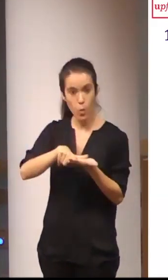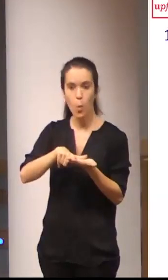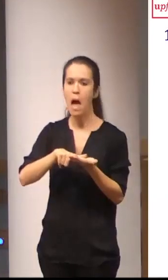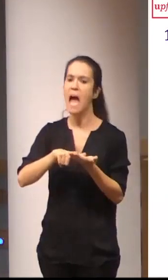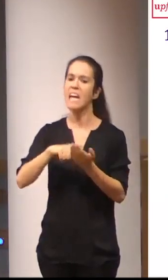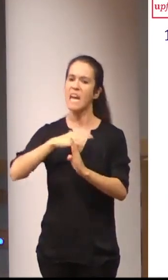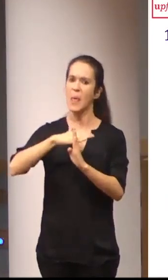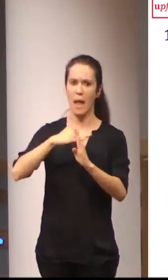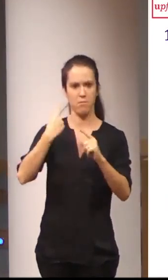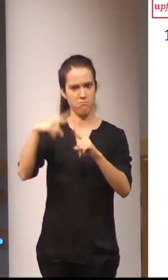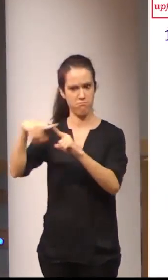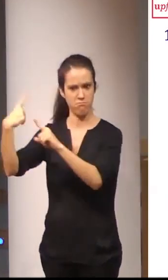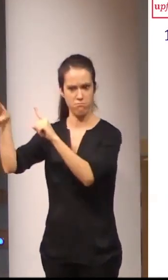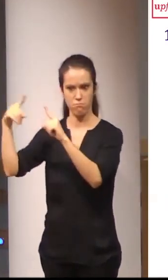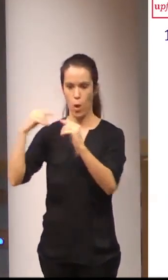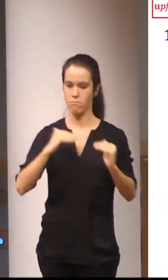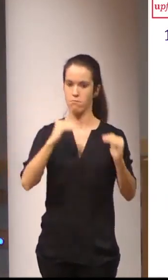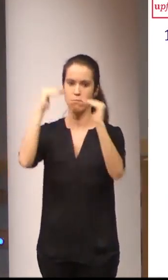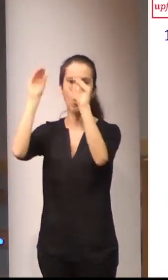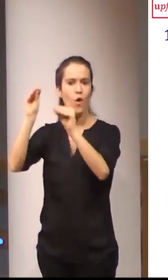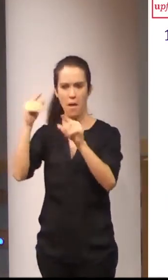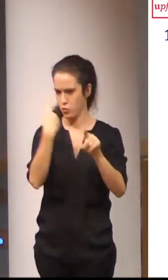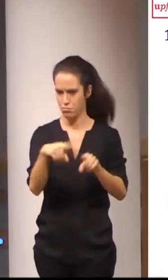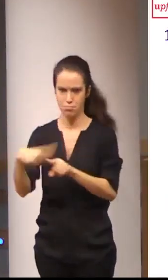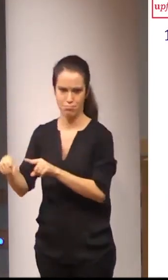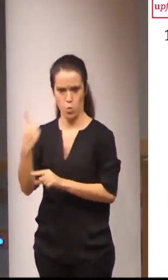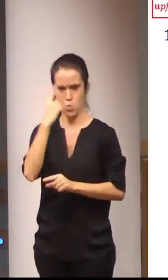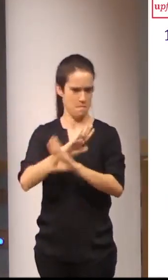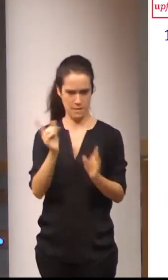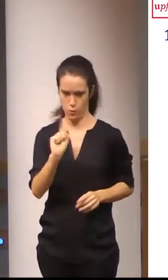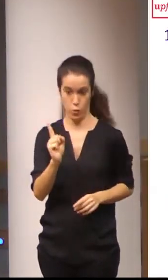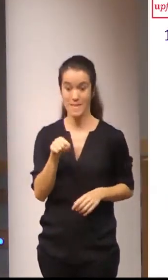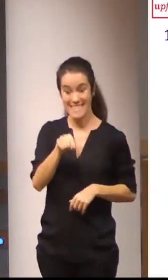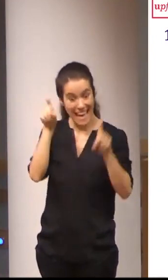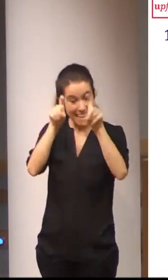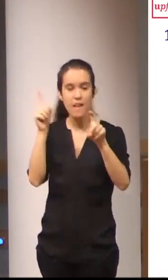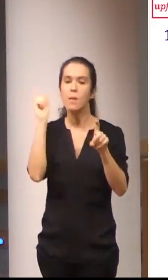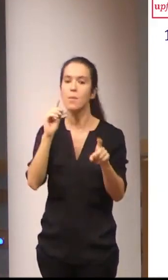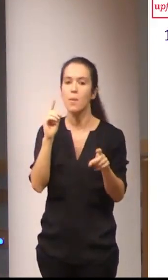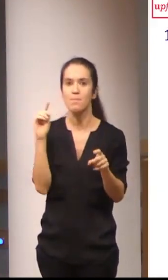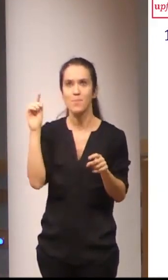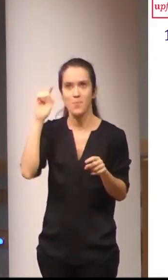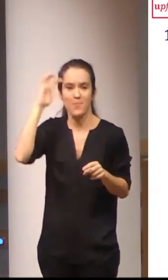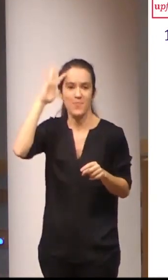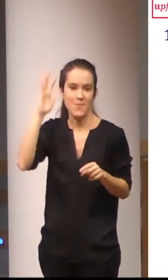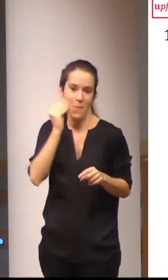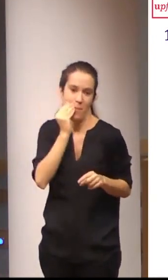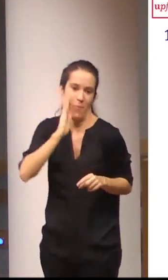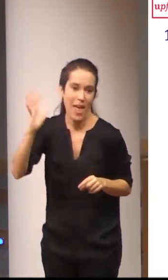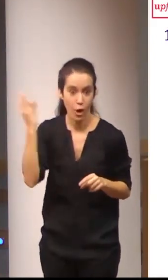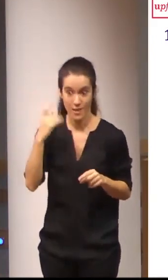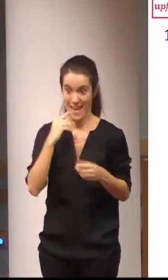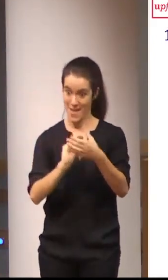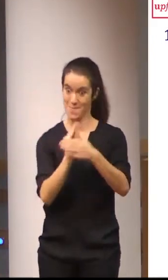niveles e registros de formación. Esta enseñanza idealmente tamén se deve nutrir de los materiales